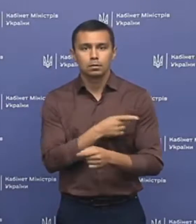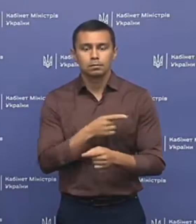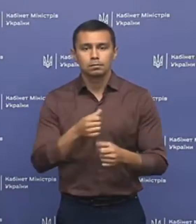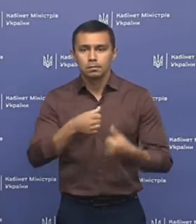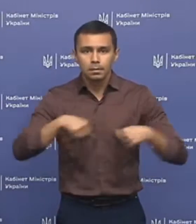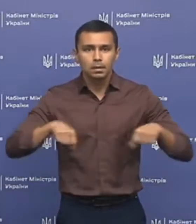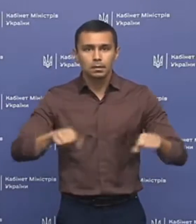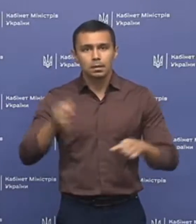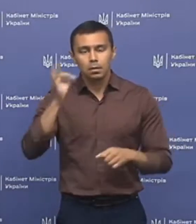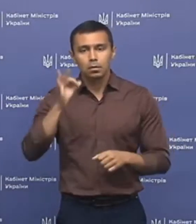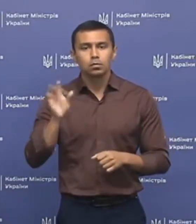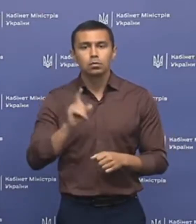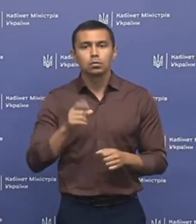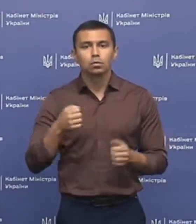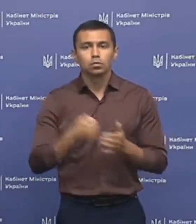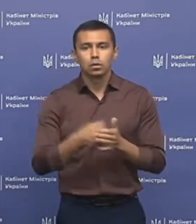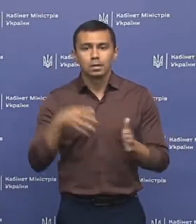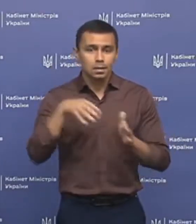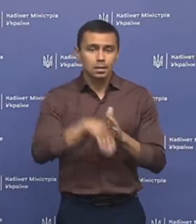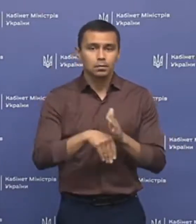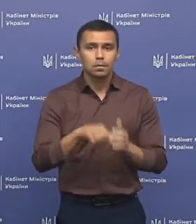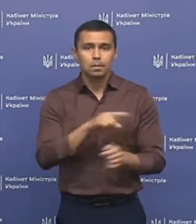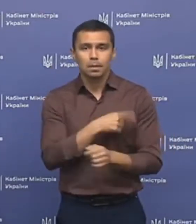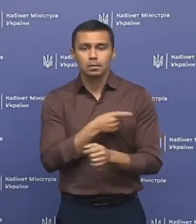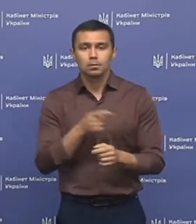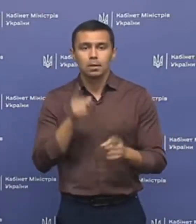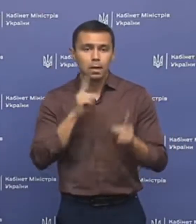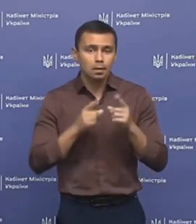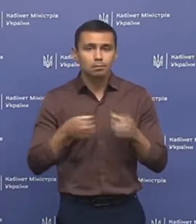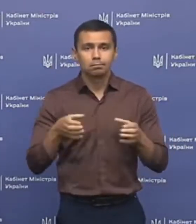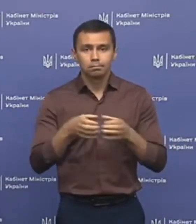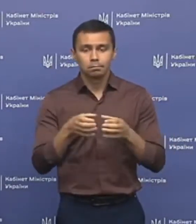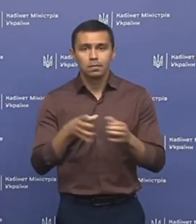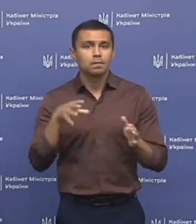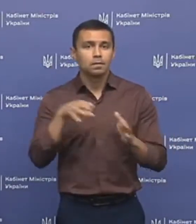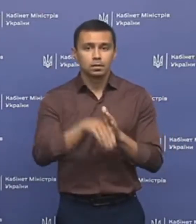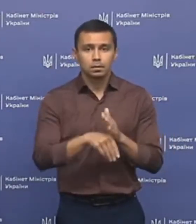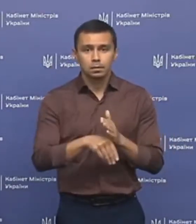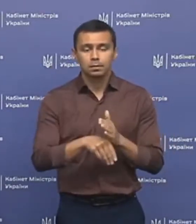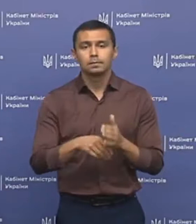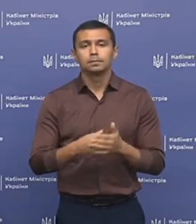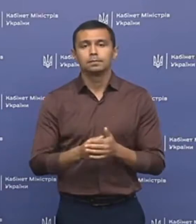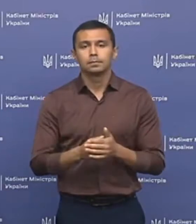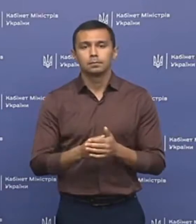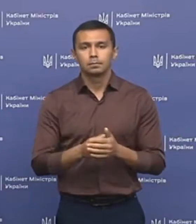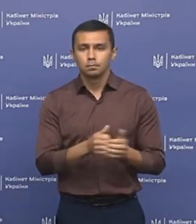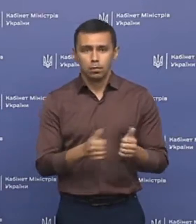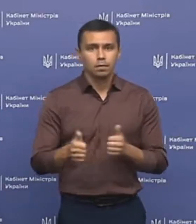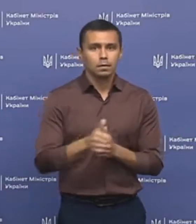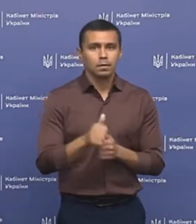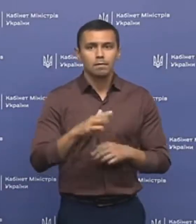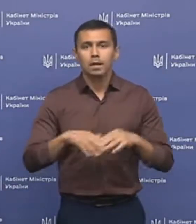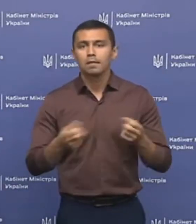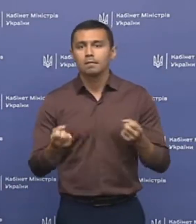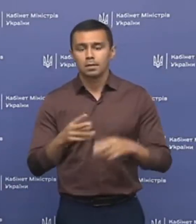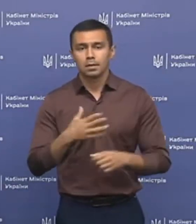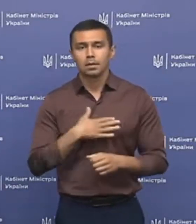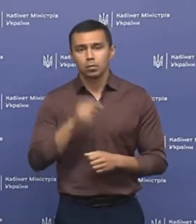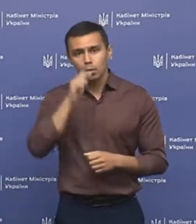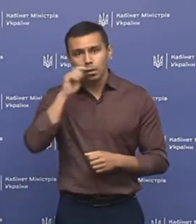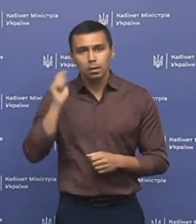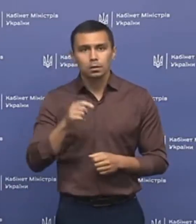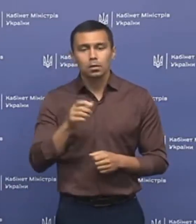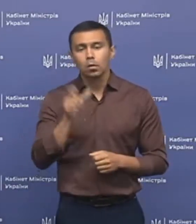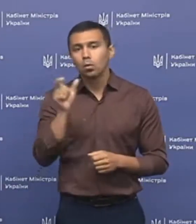Ради. Нагадаю, що до складу Медичної Ради війшли провідні фахівці нашої країни.